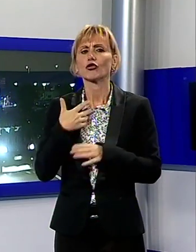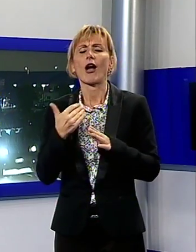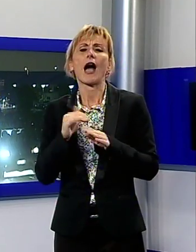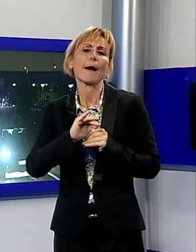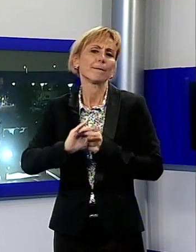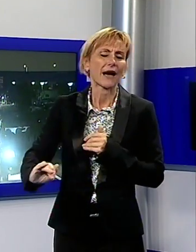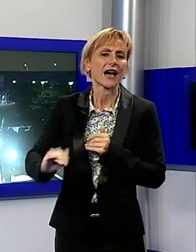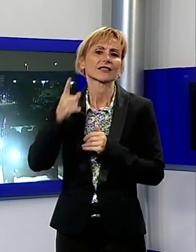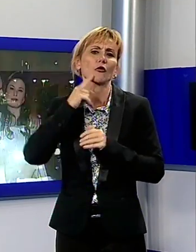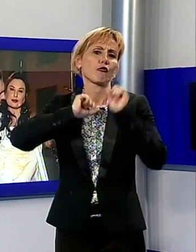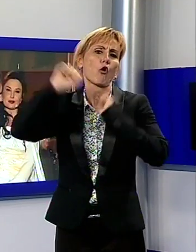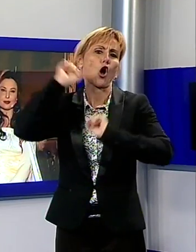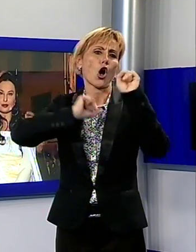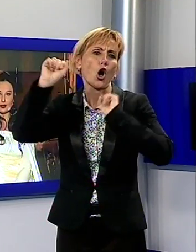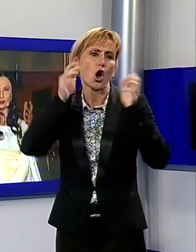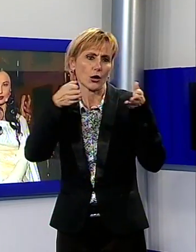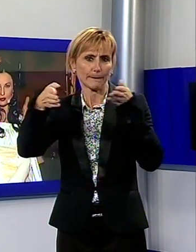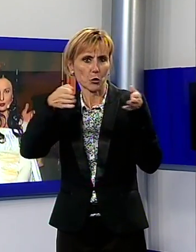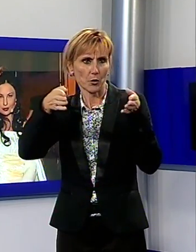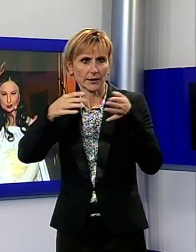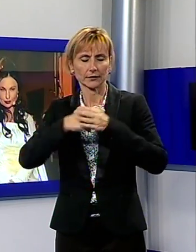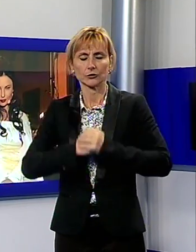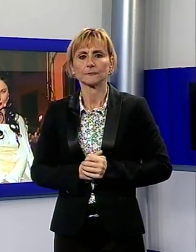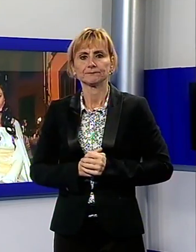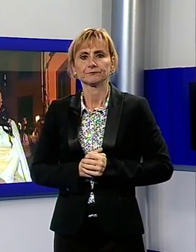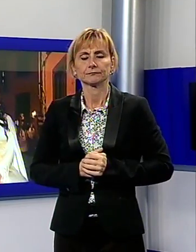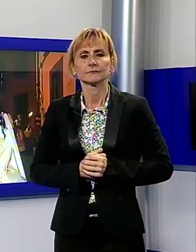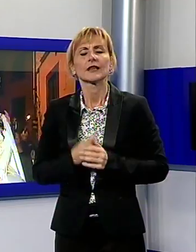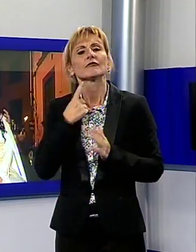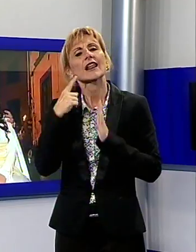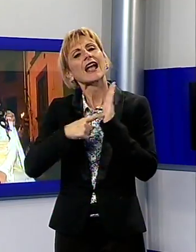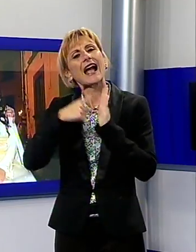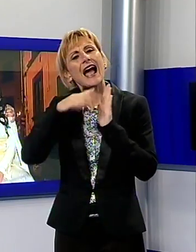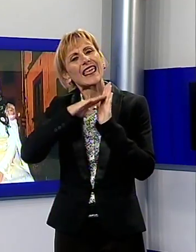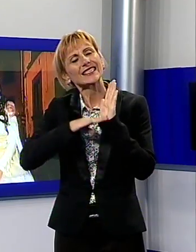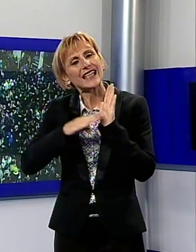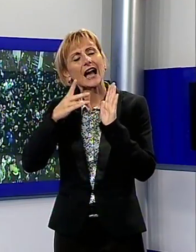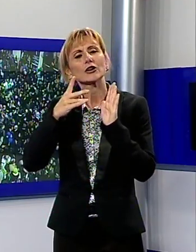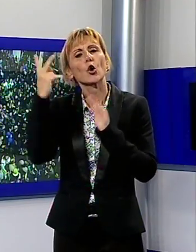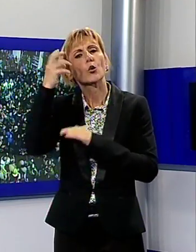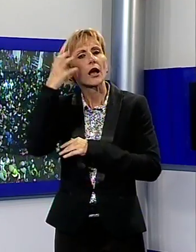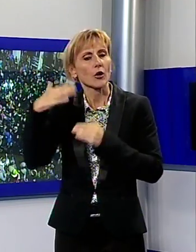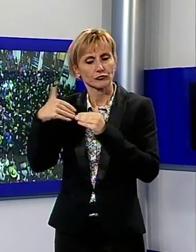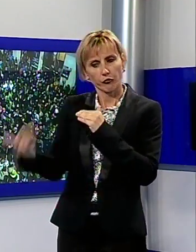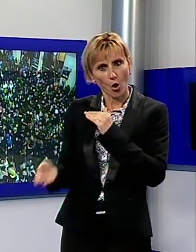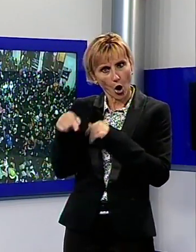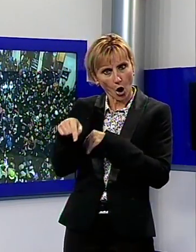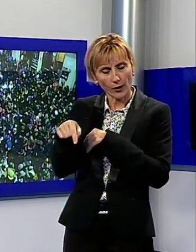i fuochi d'artificio. Nonostante la serata fosse fuori dal calendario dei comics di Lucca ha registrato la presenza di un notevole